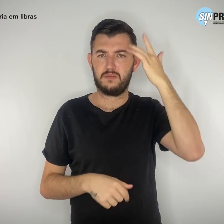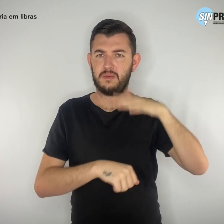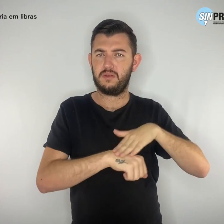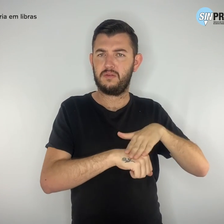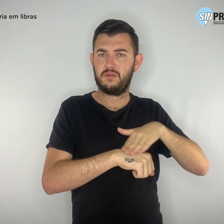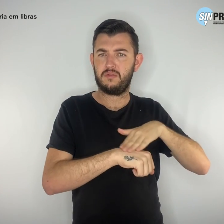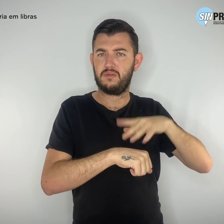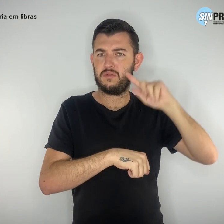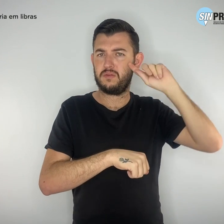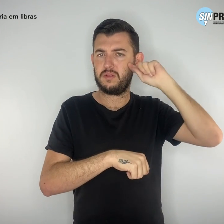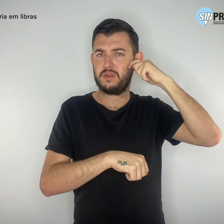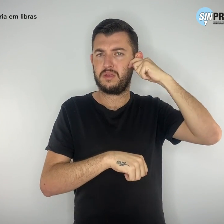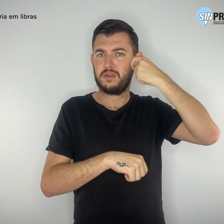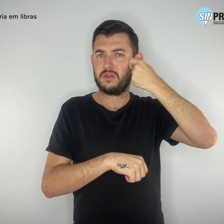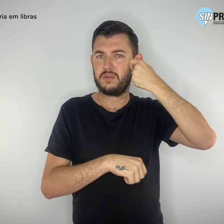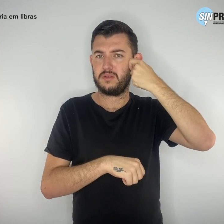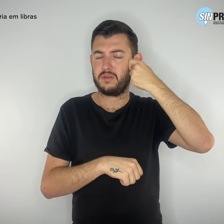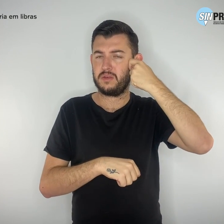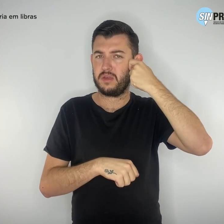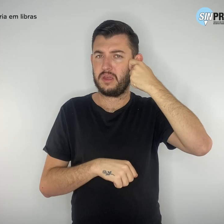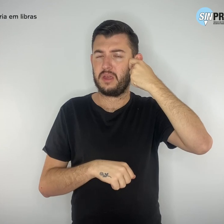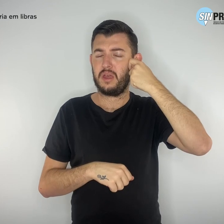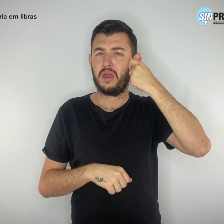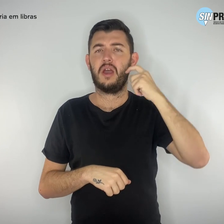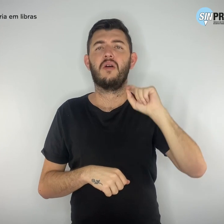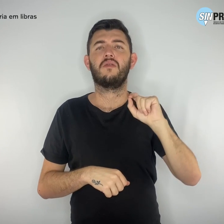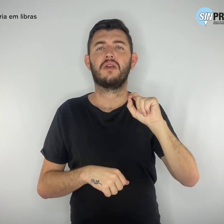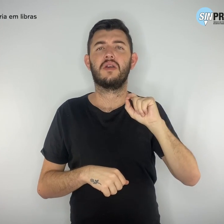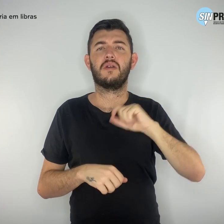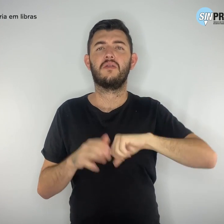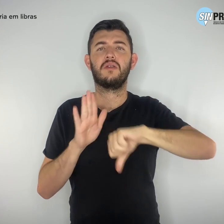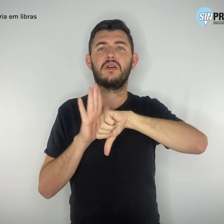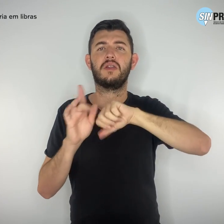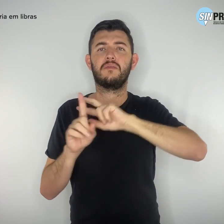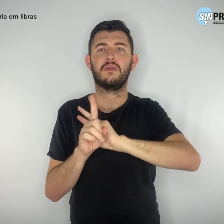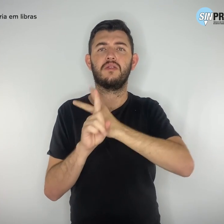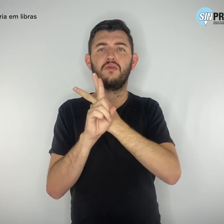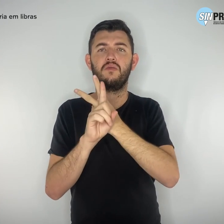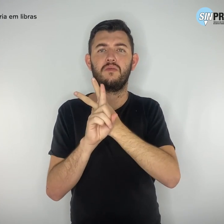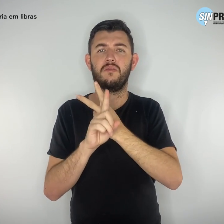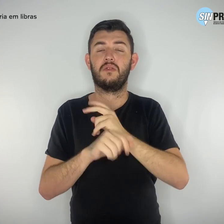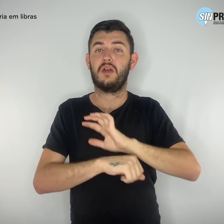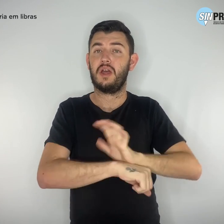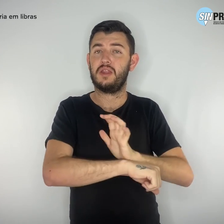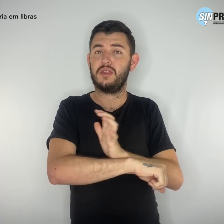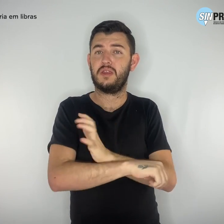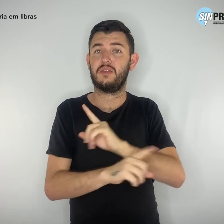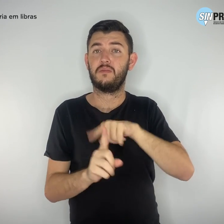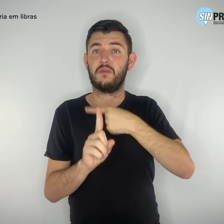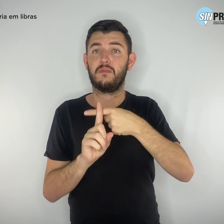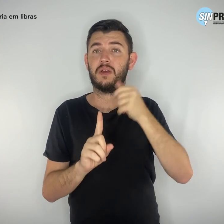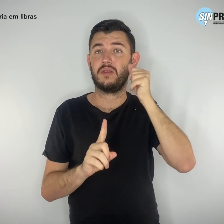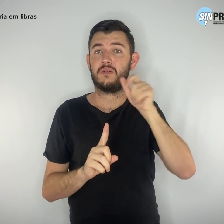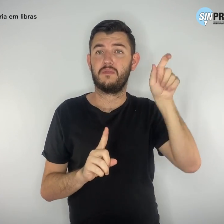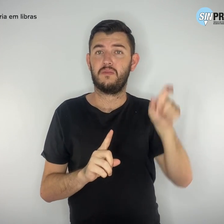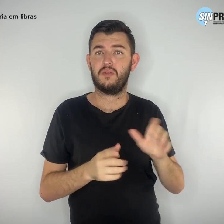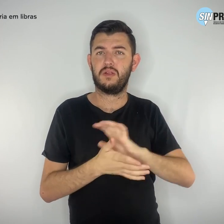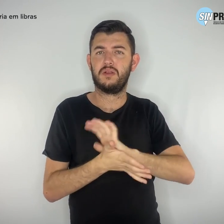de um duplo crime, racismo e misoginia. É misoginia porque, no